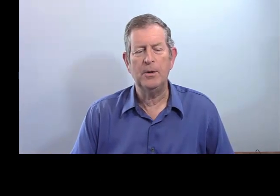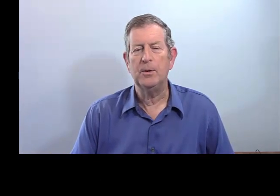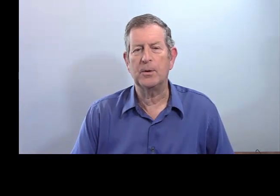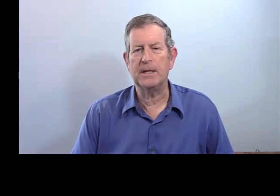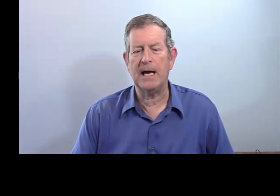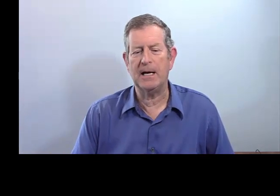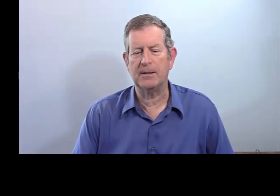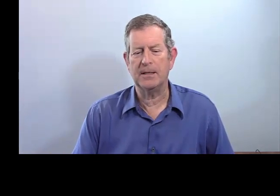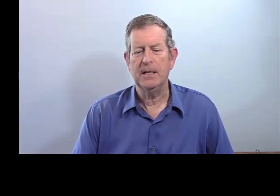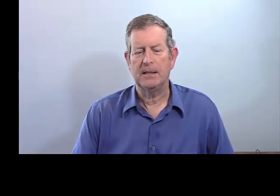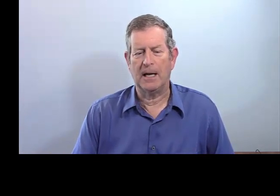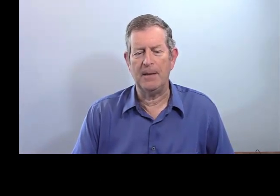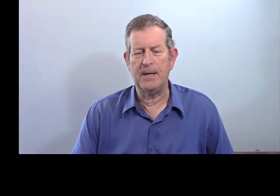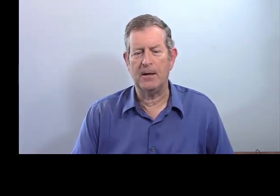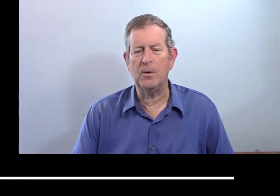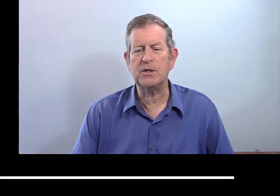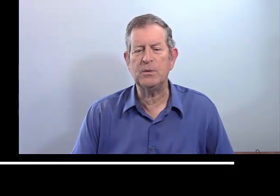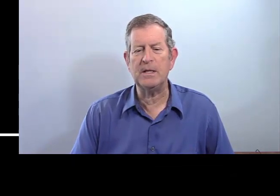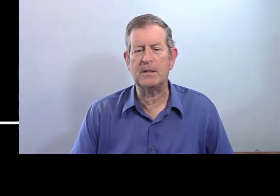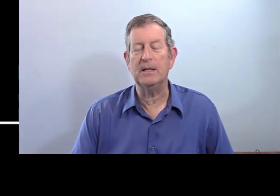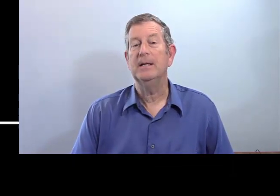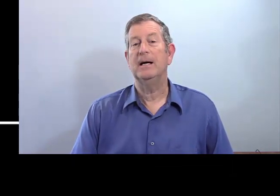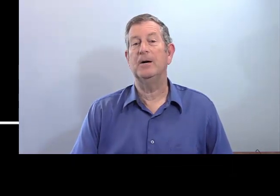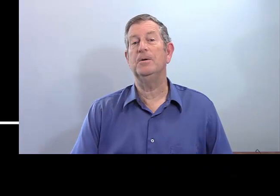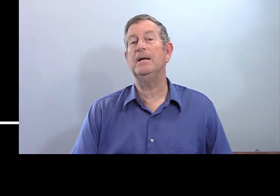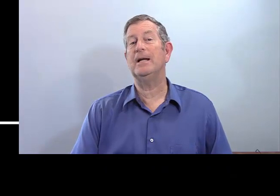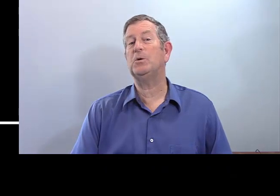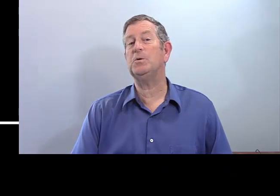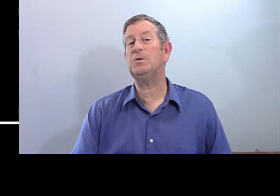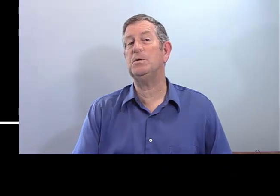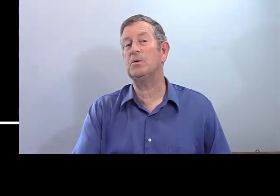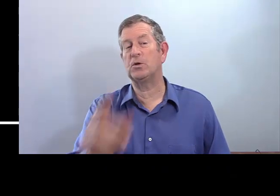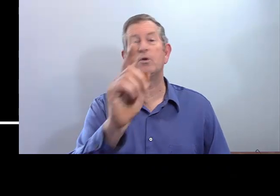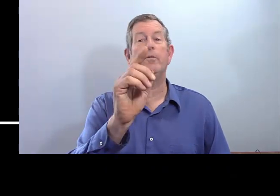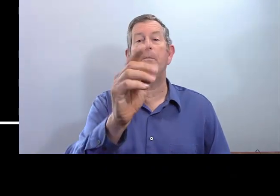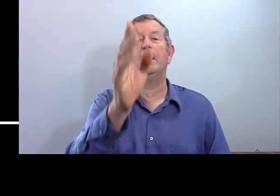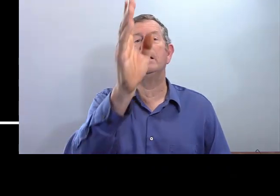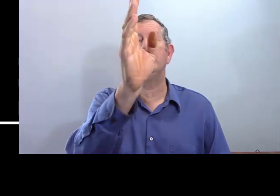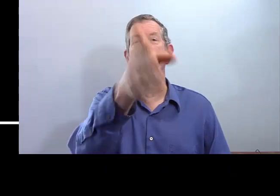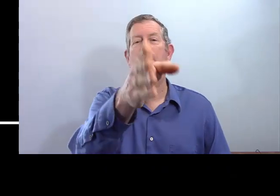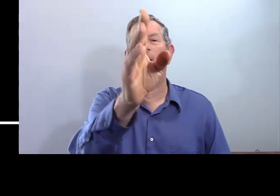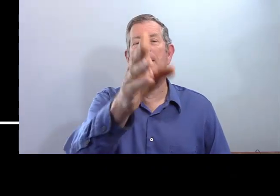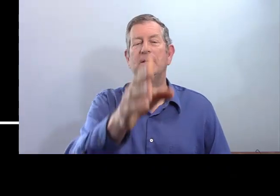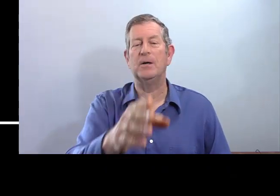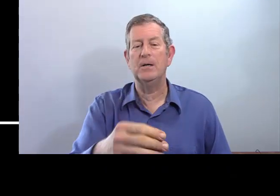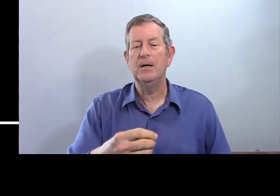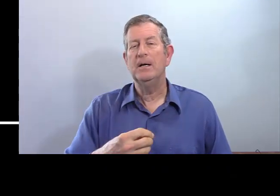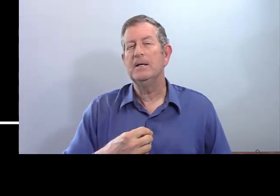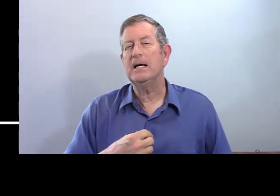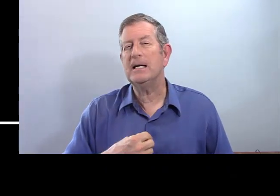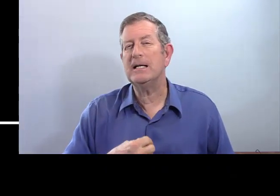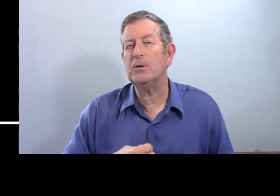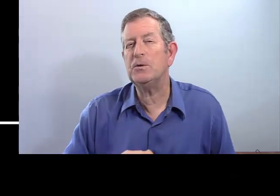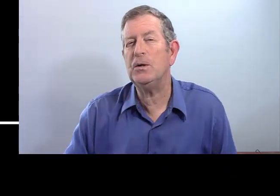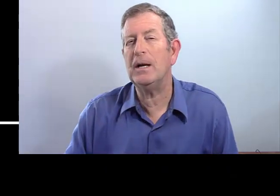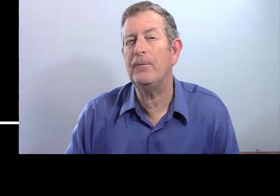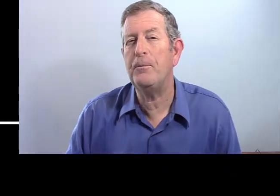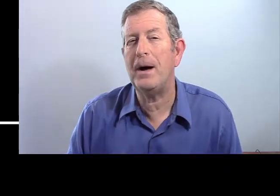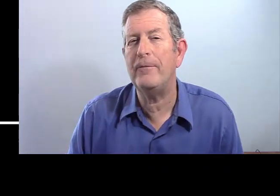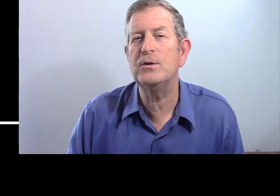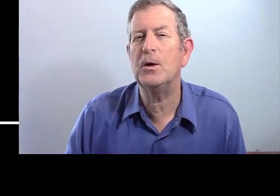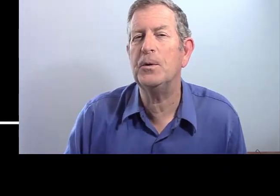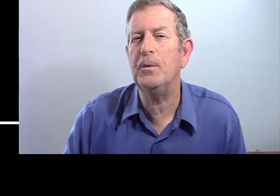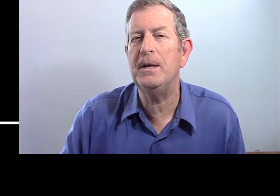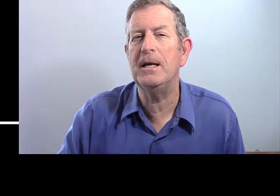me regarde. Très bien. Ensuite, ah oui, attention, je vous parle individuellement maintenant. Attention,